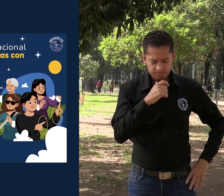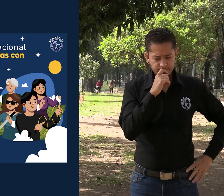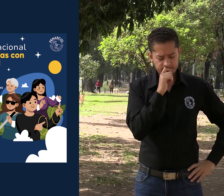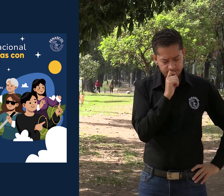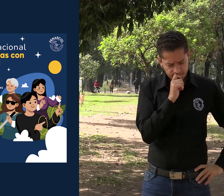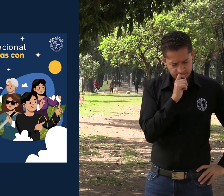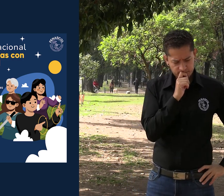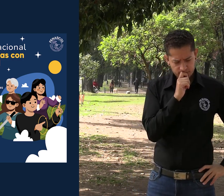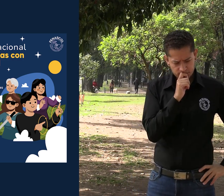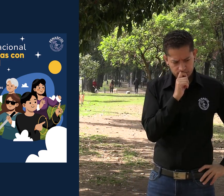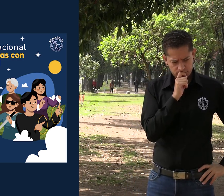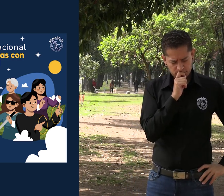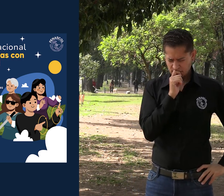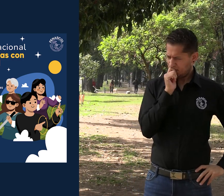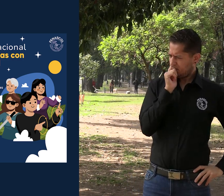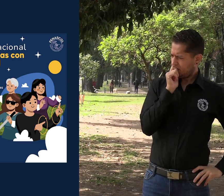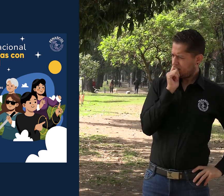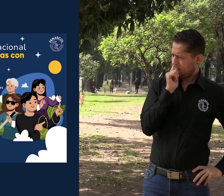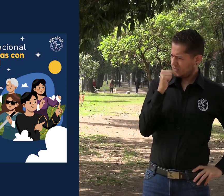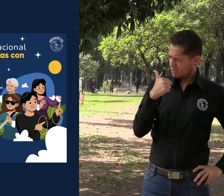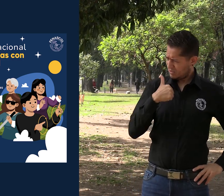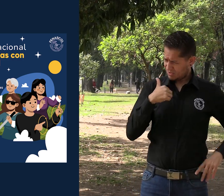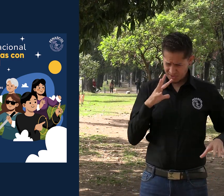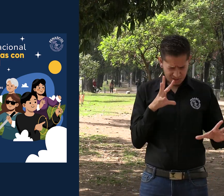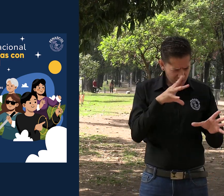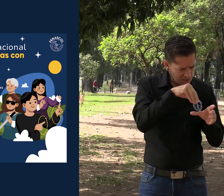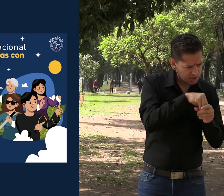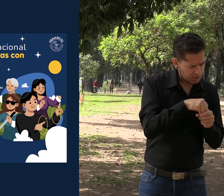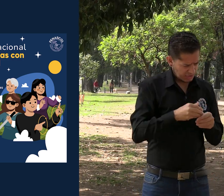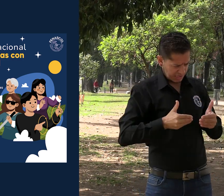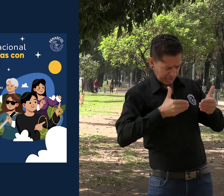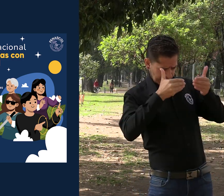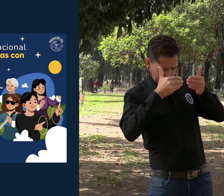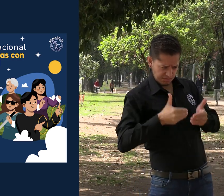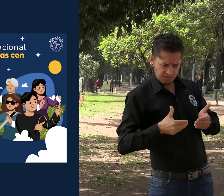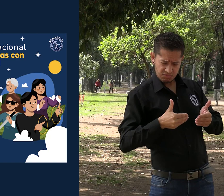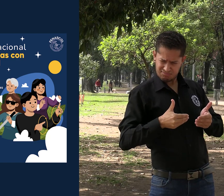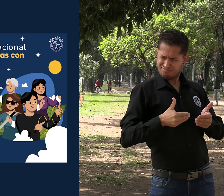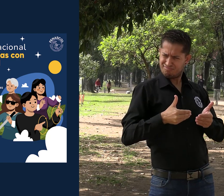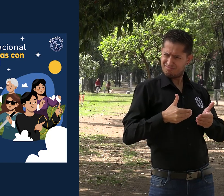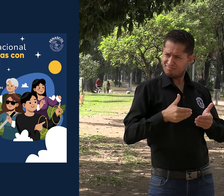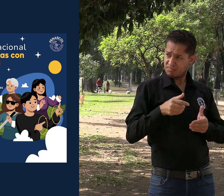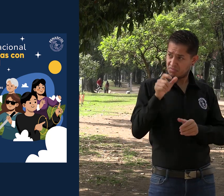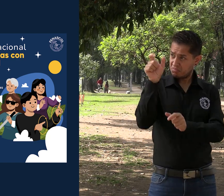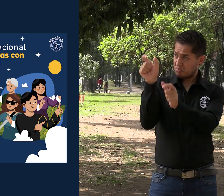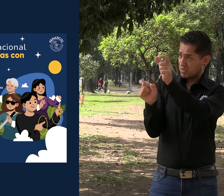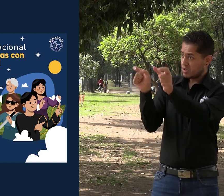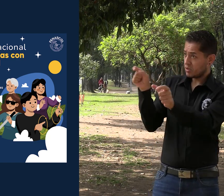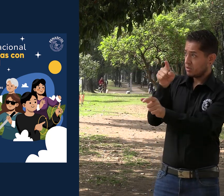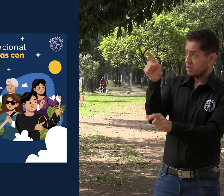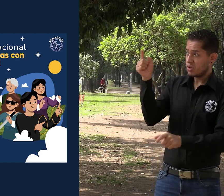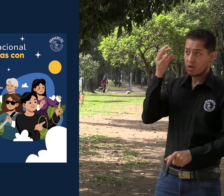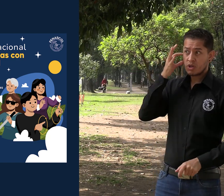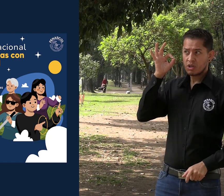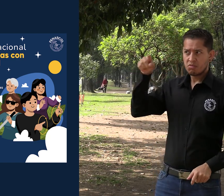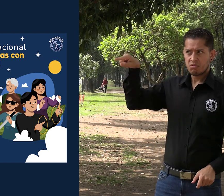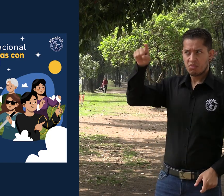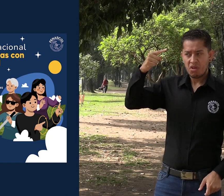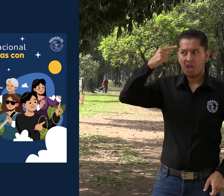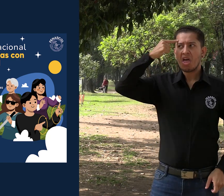Pero, ¿yo hago parte de las personas con discapacidad? La sociedad en general me considera